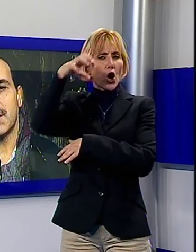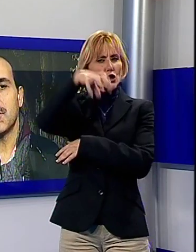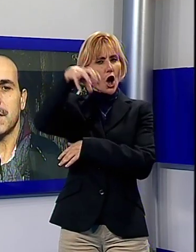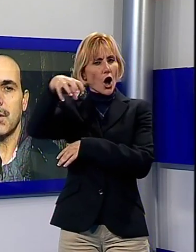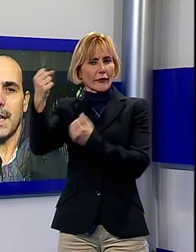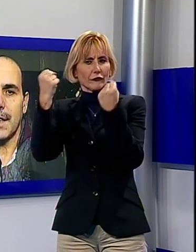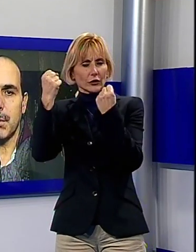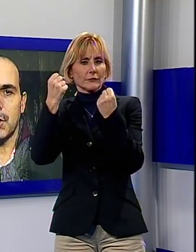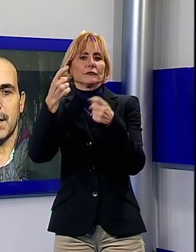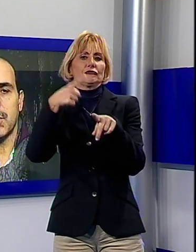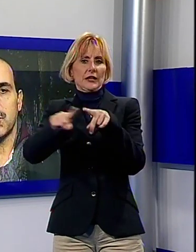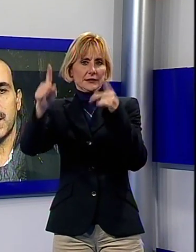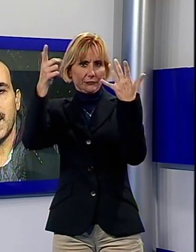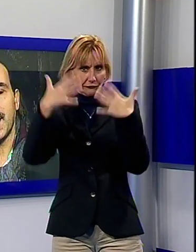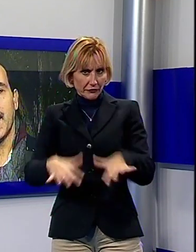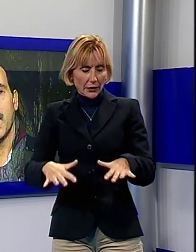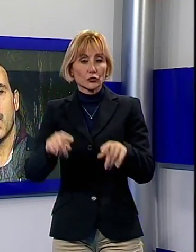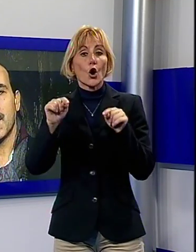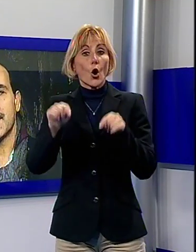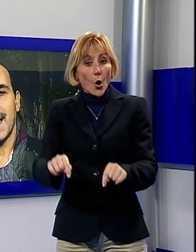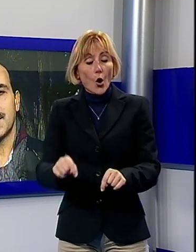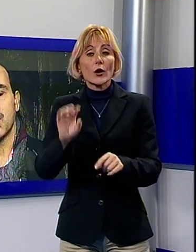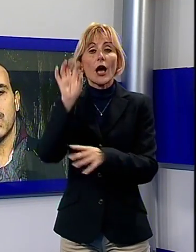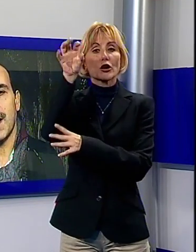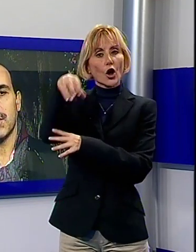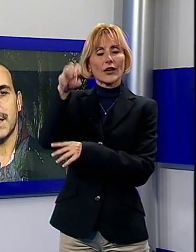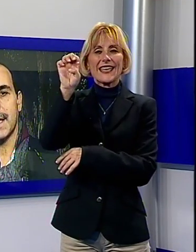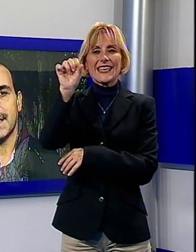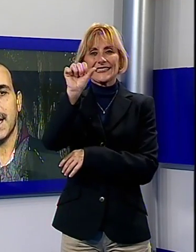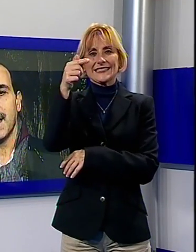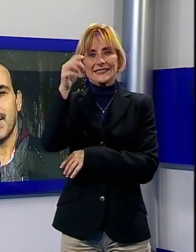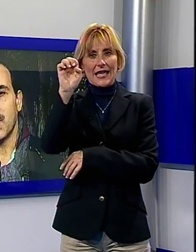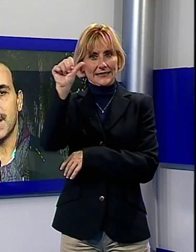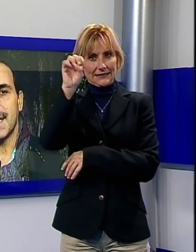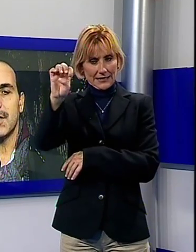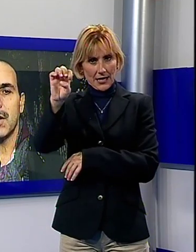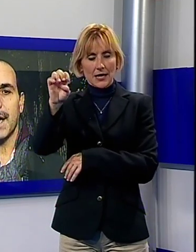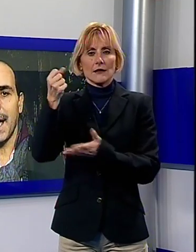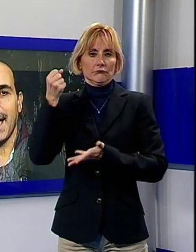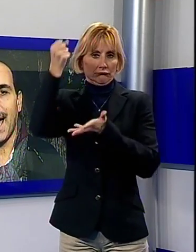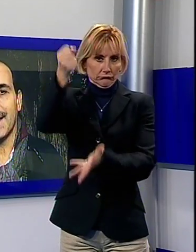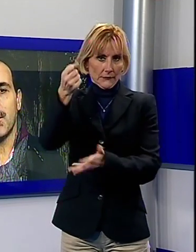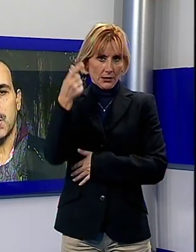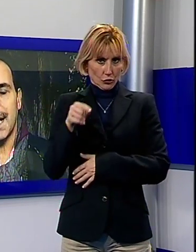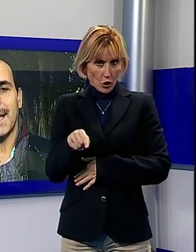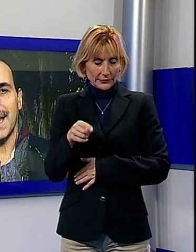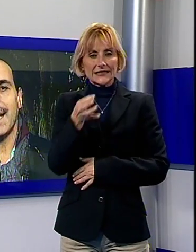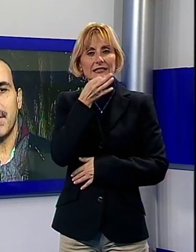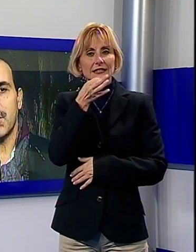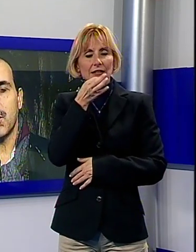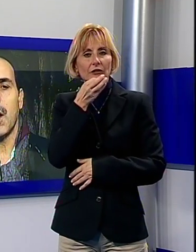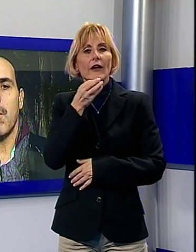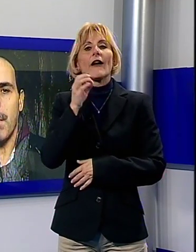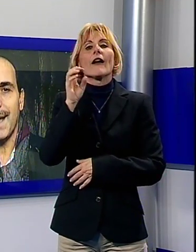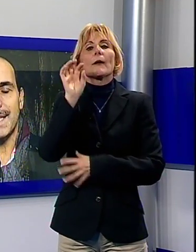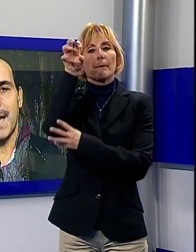fortificazioni c'è stato il grande progetto sulle rocche estenze, sul Ducato estenze. La valorizzazione che è dimostrata dalle